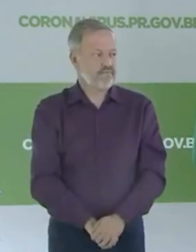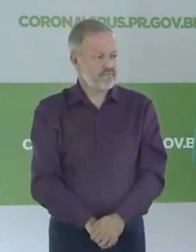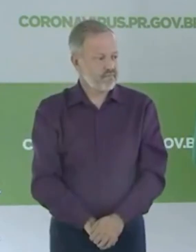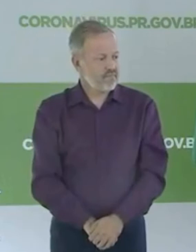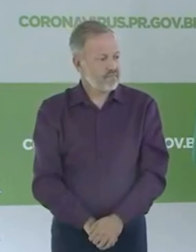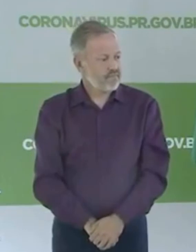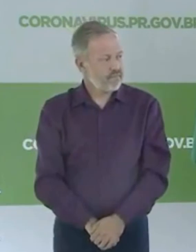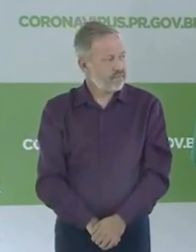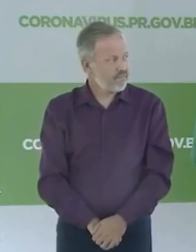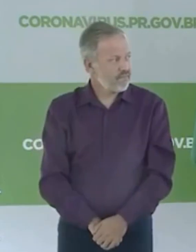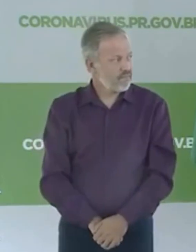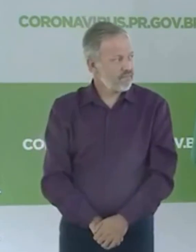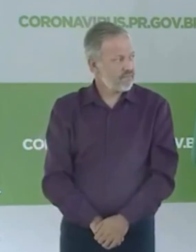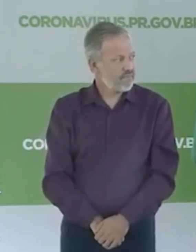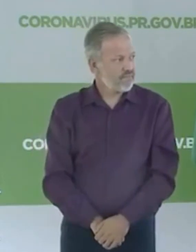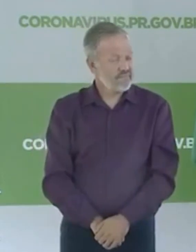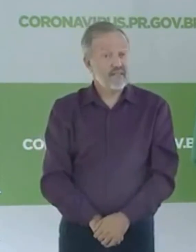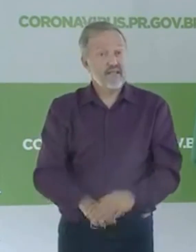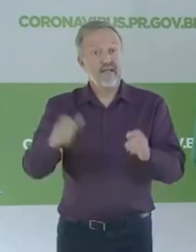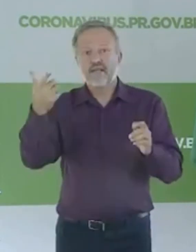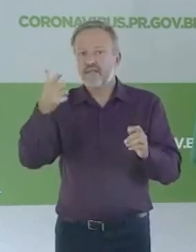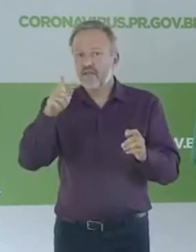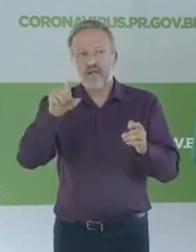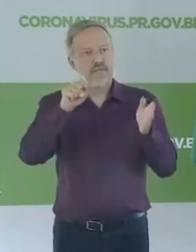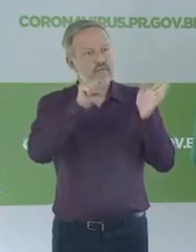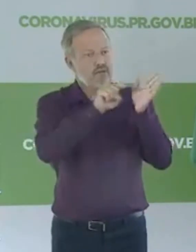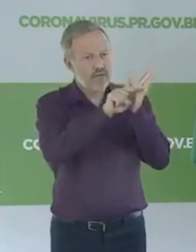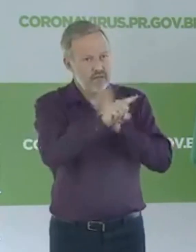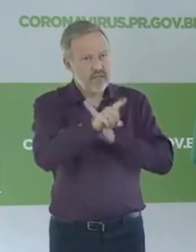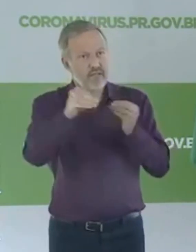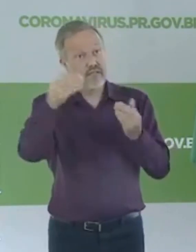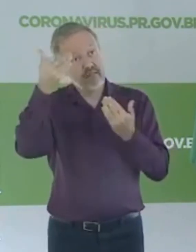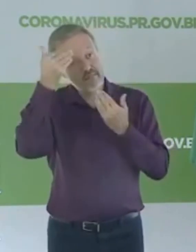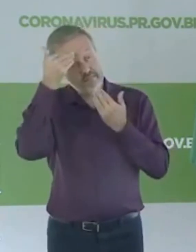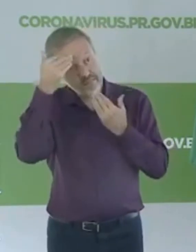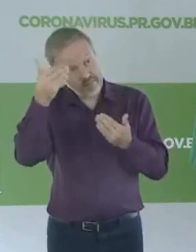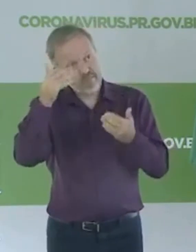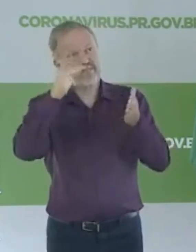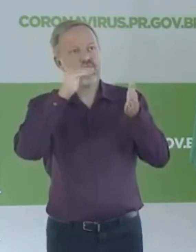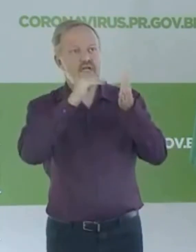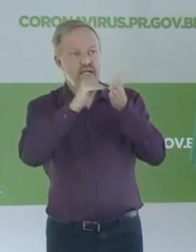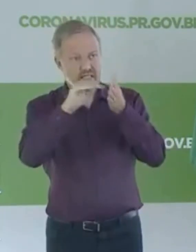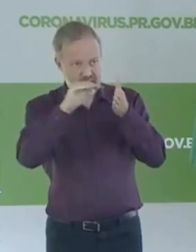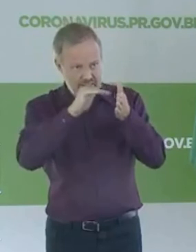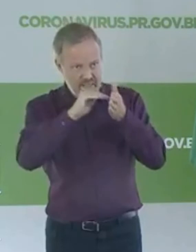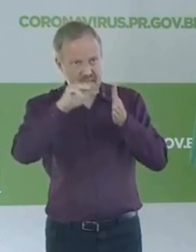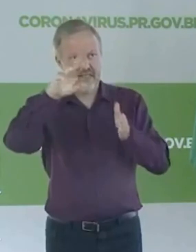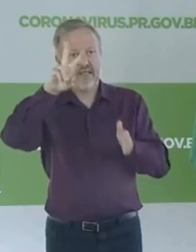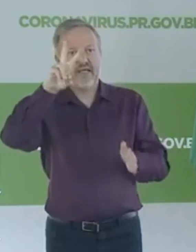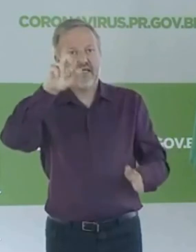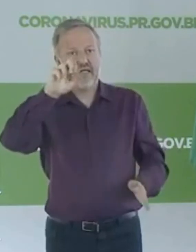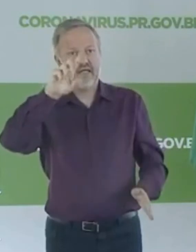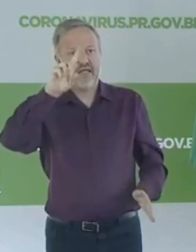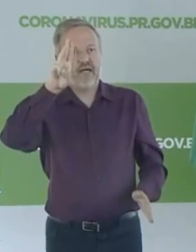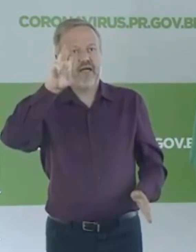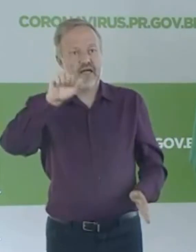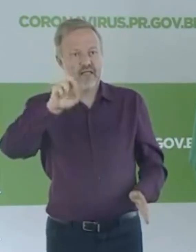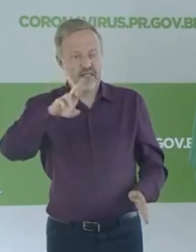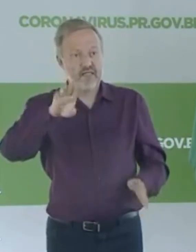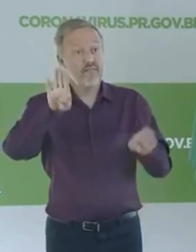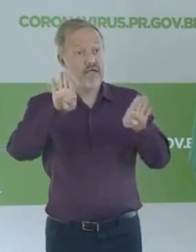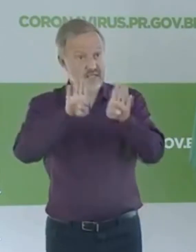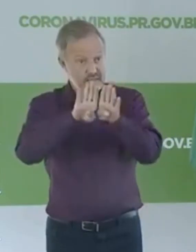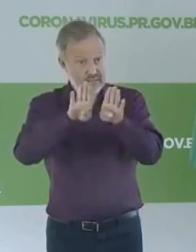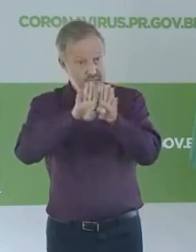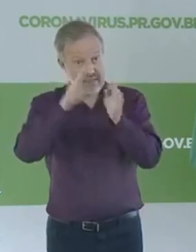Bom, não tem mais pergunta, agradecer então o Rússio nosso cerimonial, agradecer ao secretário Valdemar e quero agradecer em especial você que nos acompanha nas redes